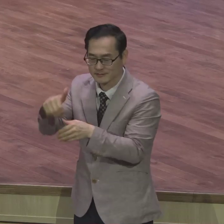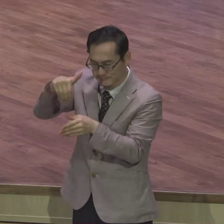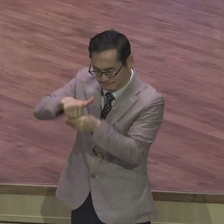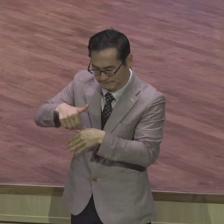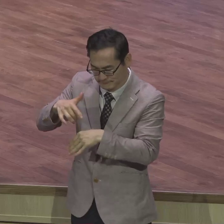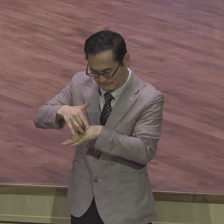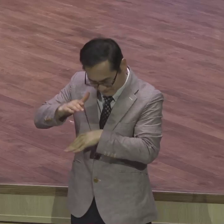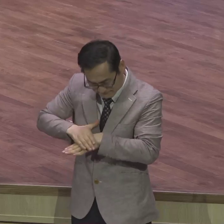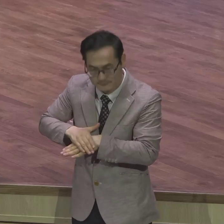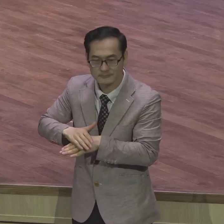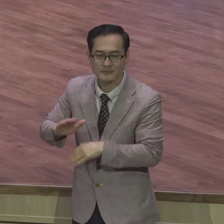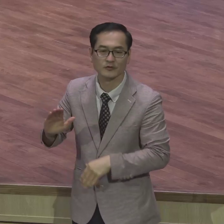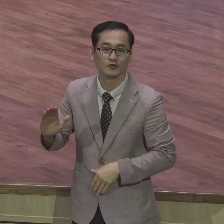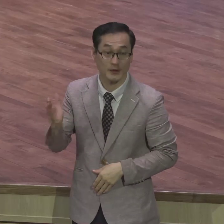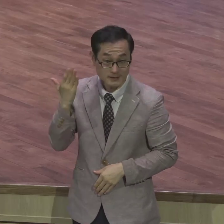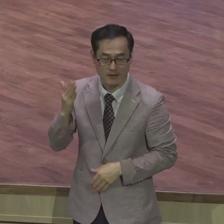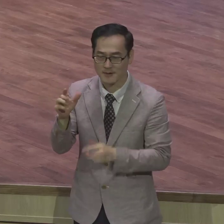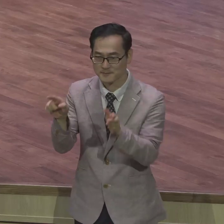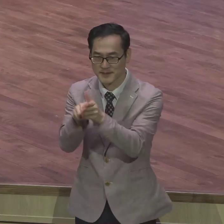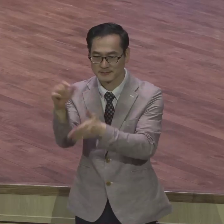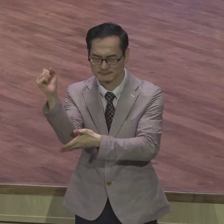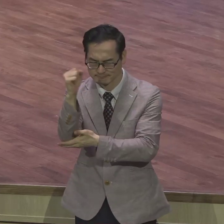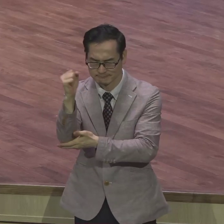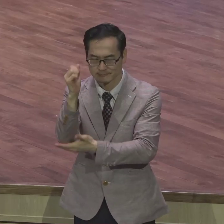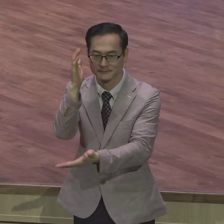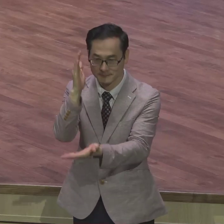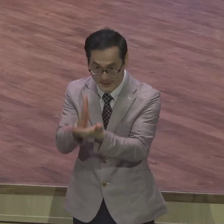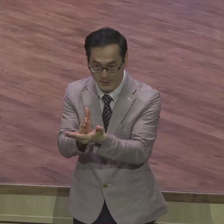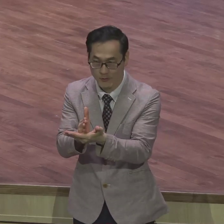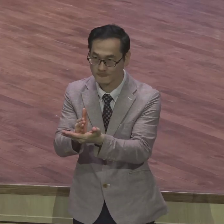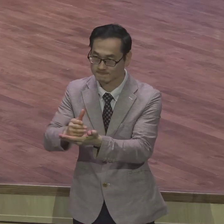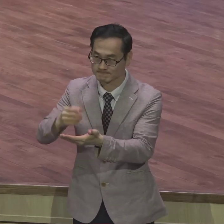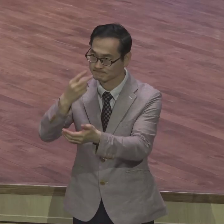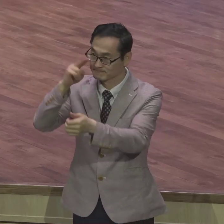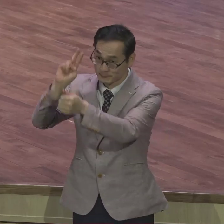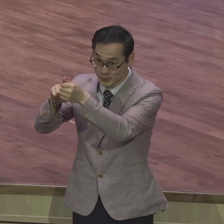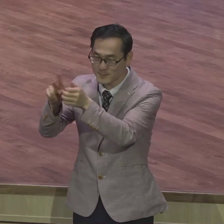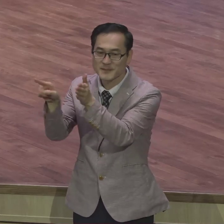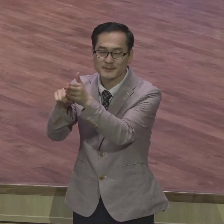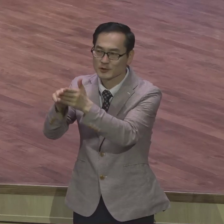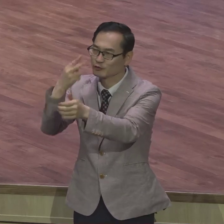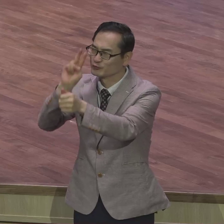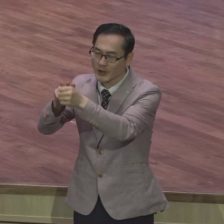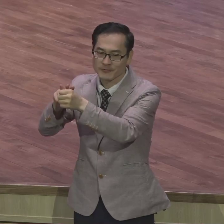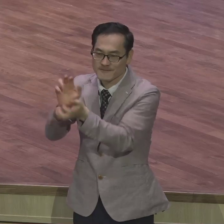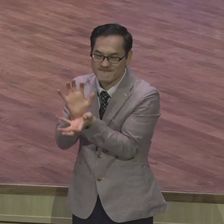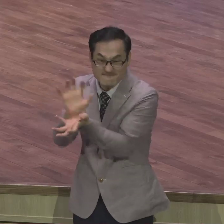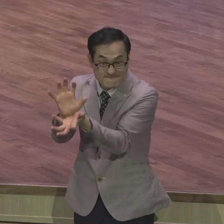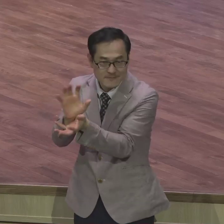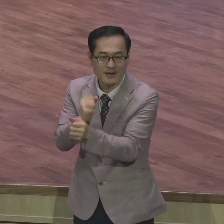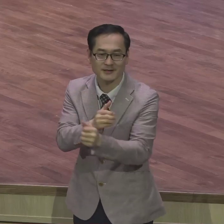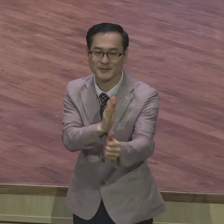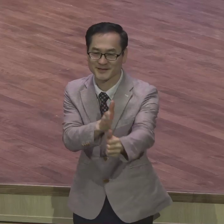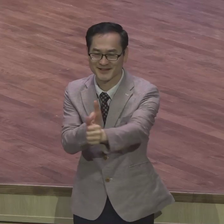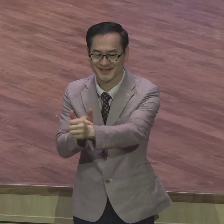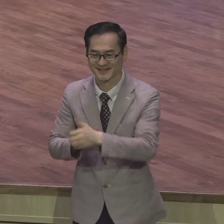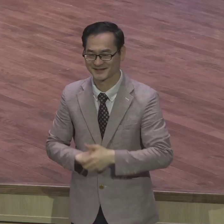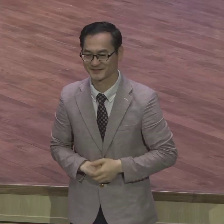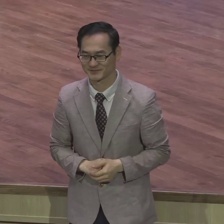흔들리 없는 믿음에 무한도전하시기를 제모로 축복합니다 그럼 첫째로 택하신 은혜입니다 바울은